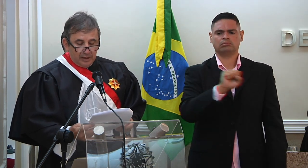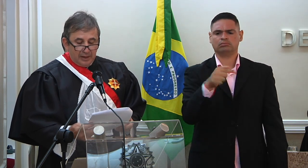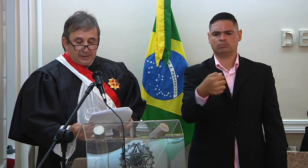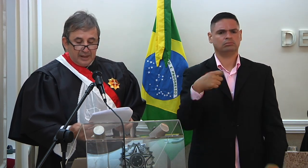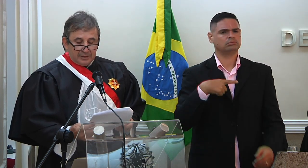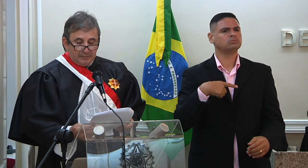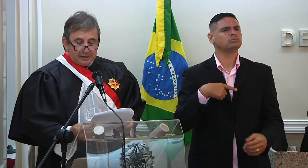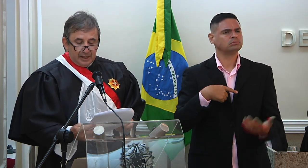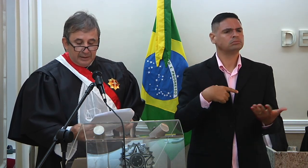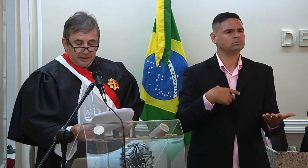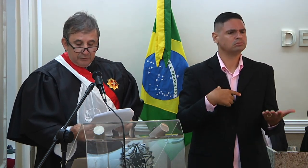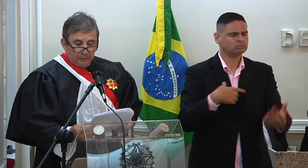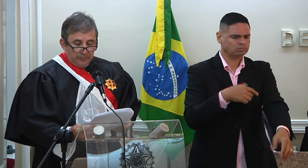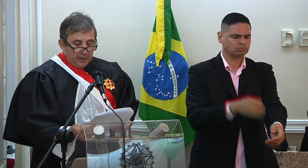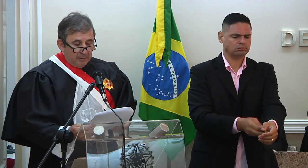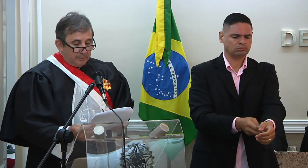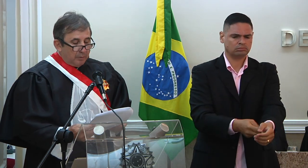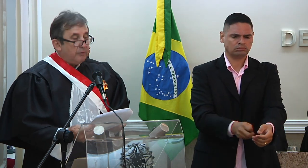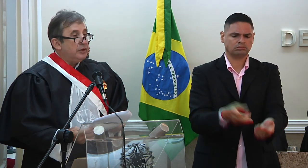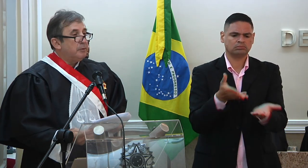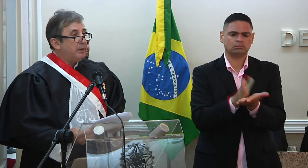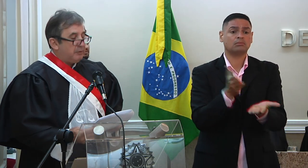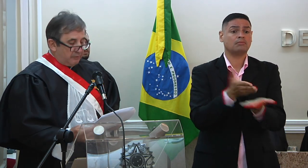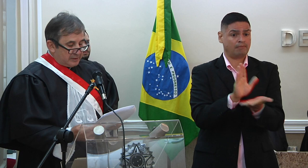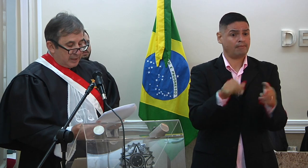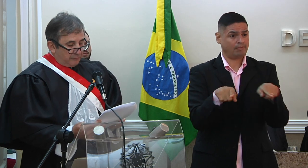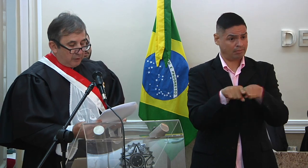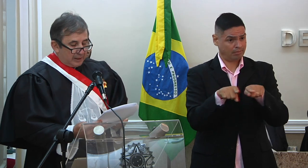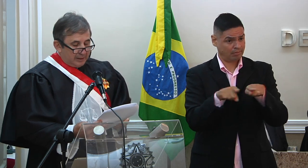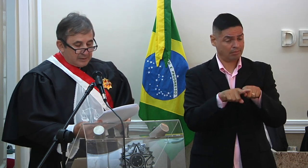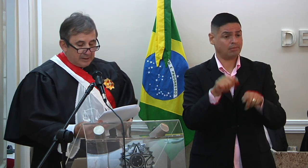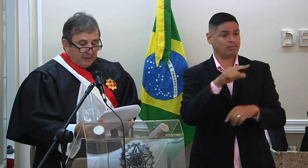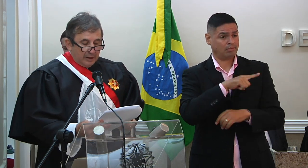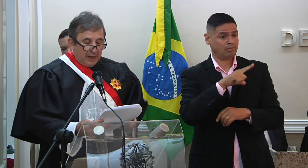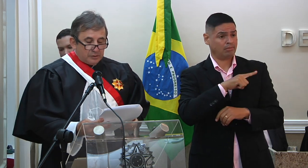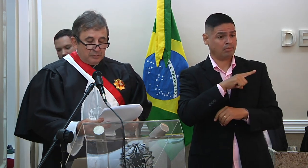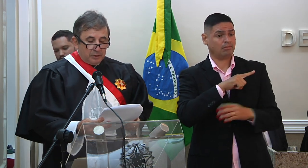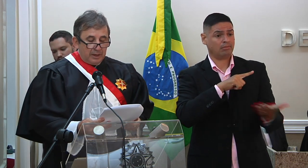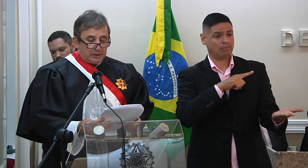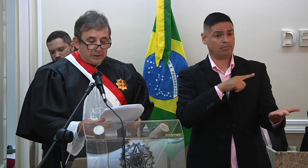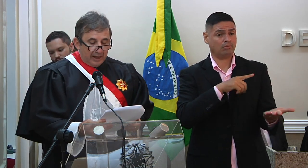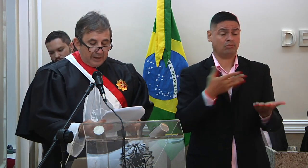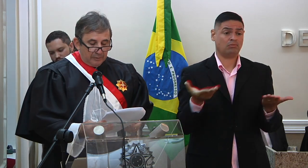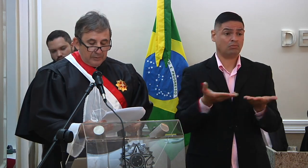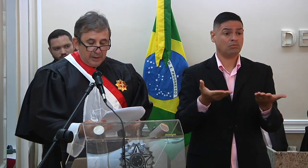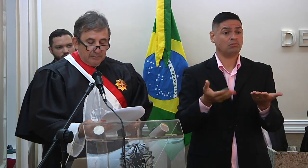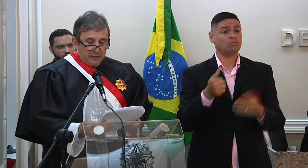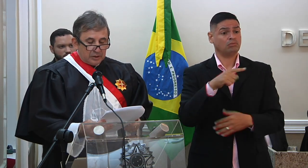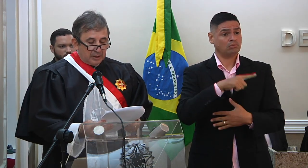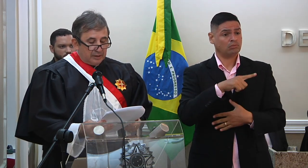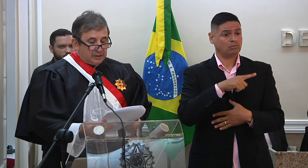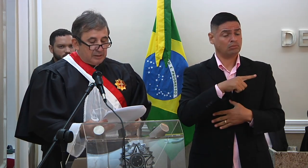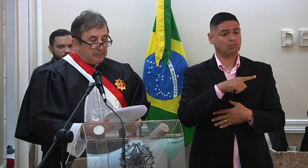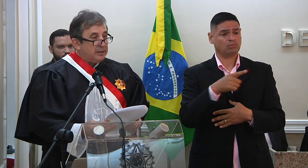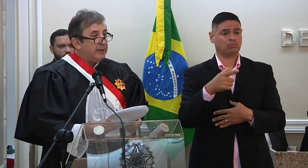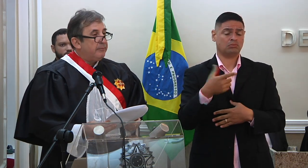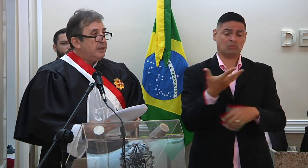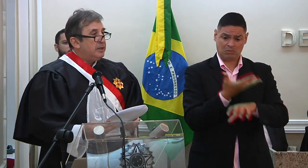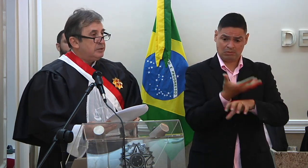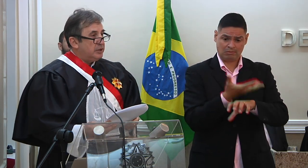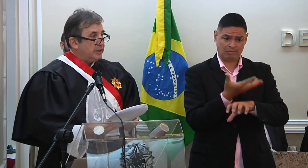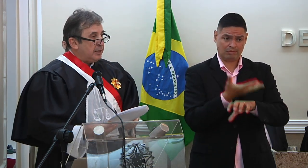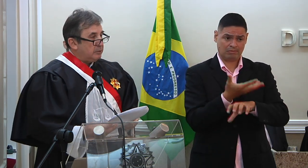sucesso em certame seletivo, promovido pela Universidade de Fortaleza, assumindo o Magistério, ministrando a